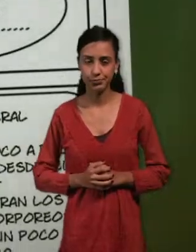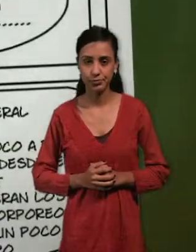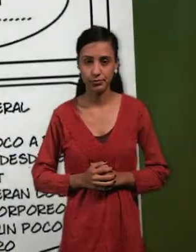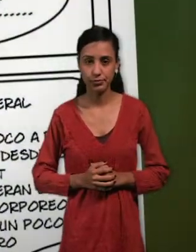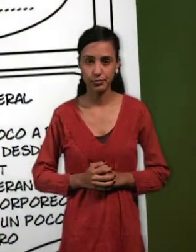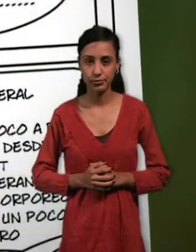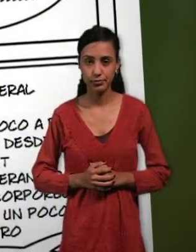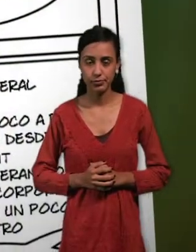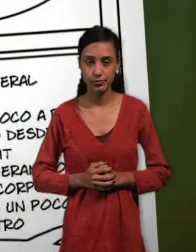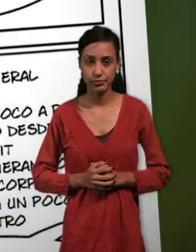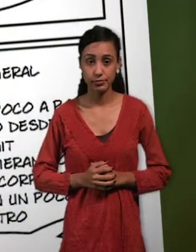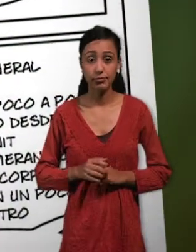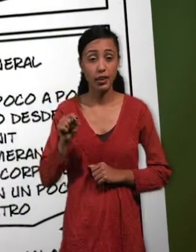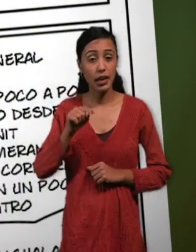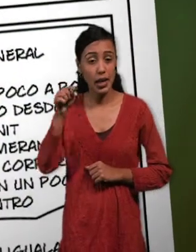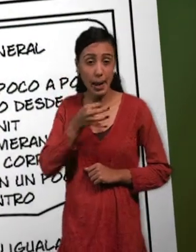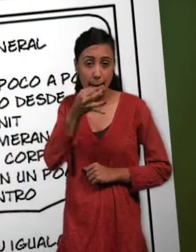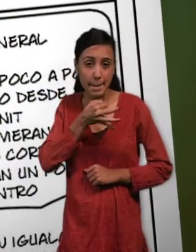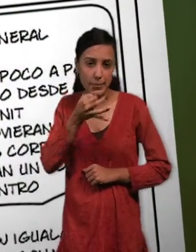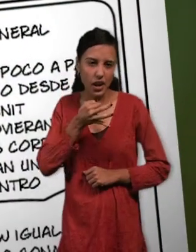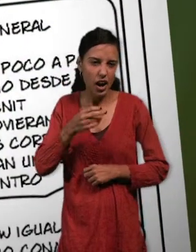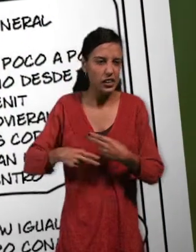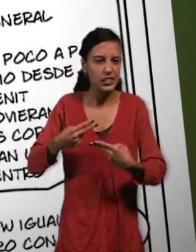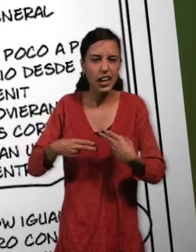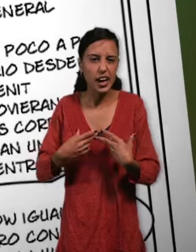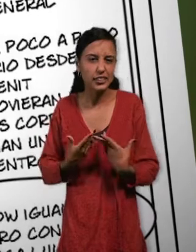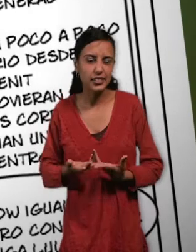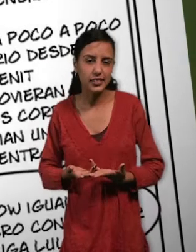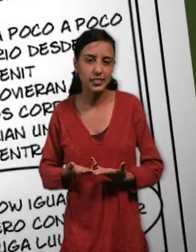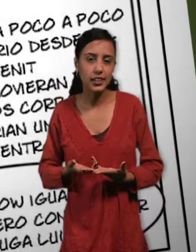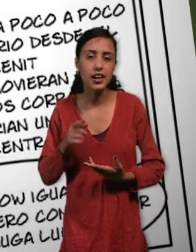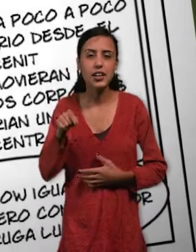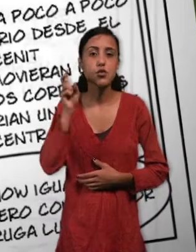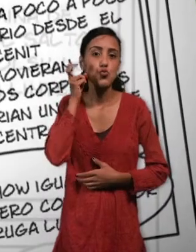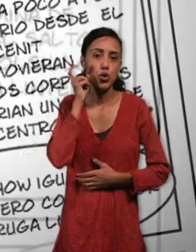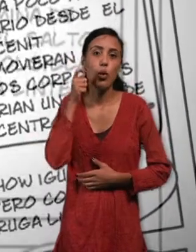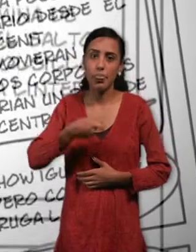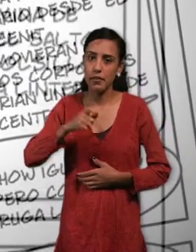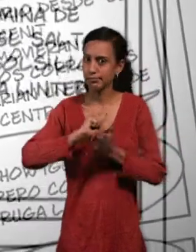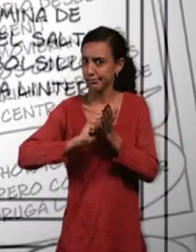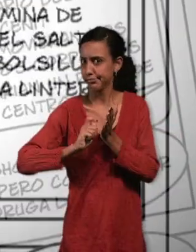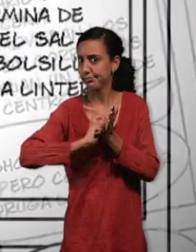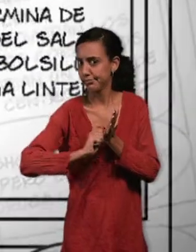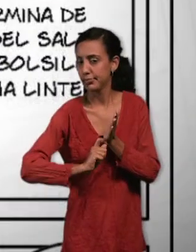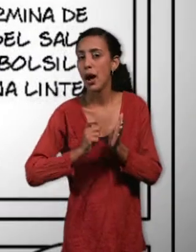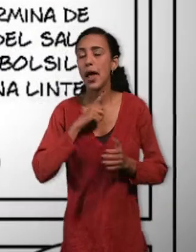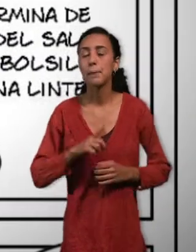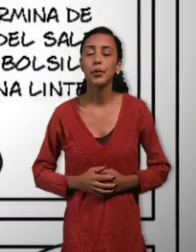en su inferior, debes describir las acciones que ocurren en ese plano y el sonido. Por ejemplo, si un personaje